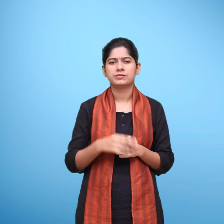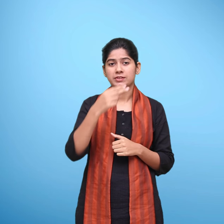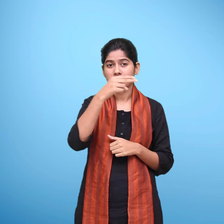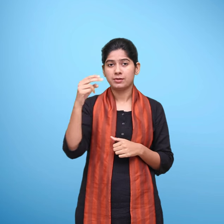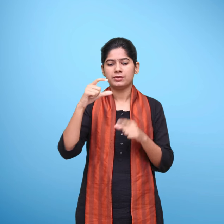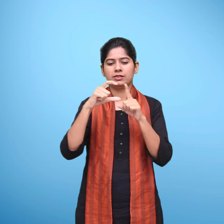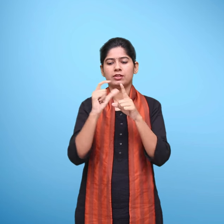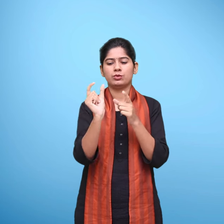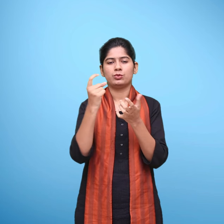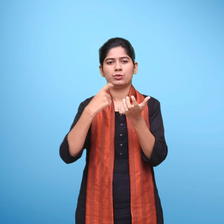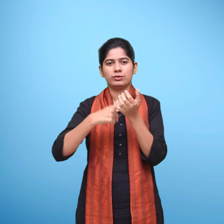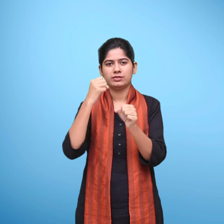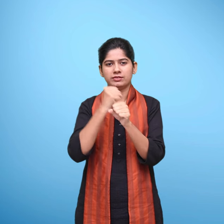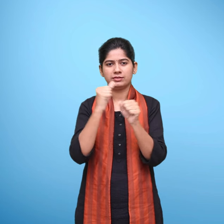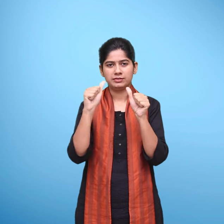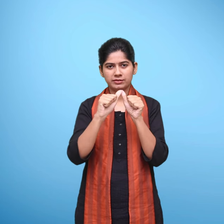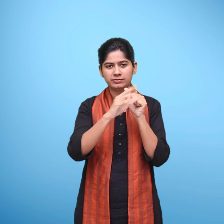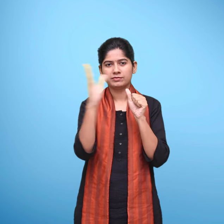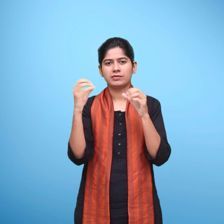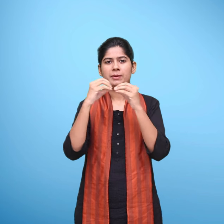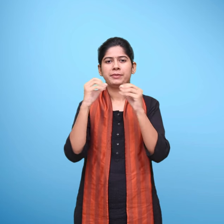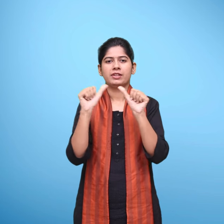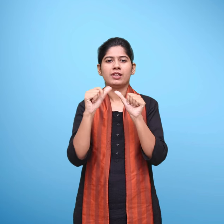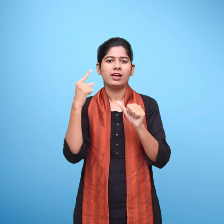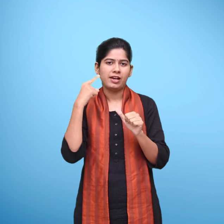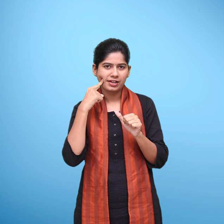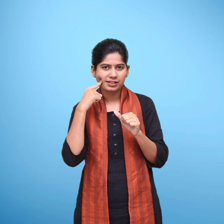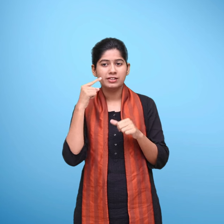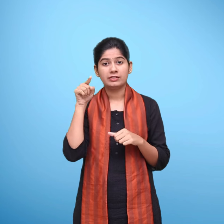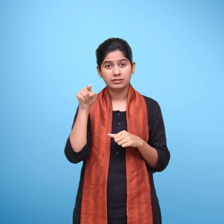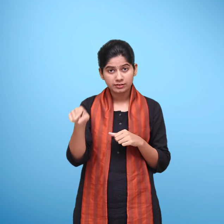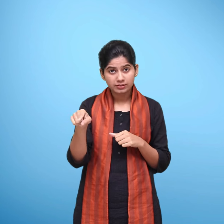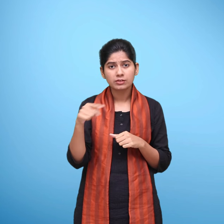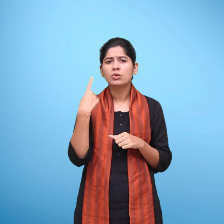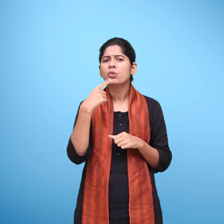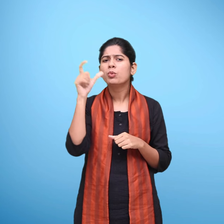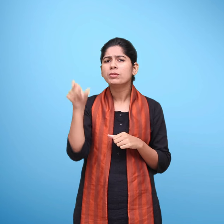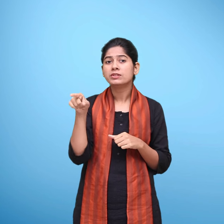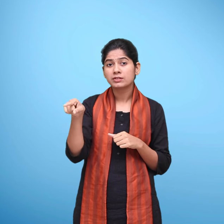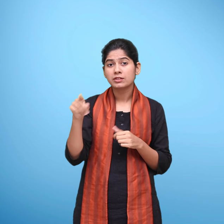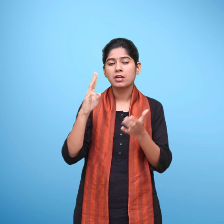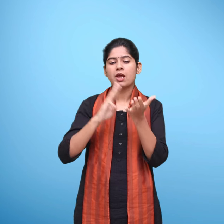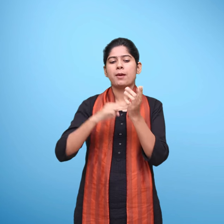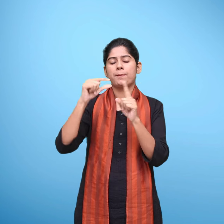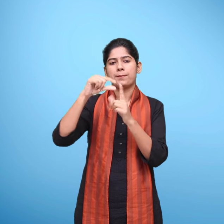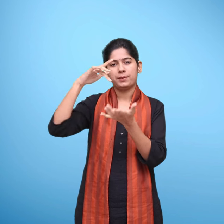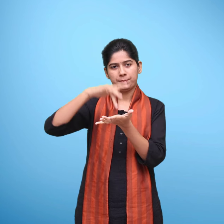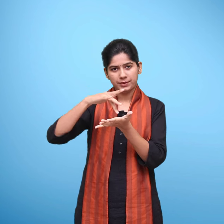पद्मश्री दुर्गाबाई लोक्चित्रकार गोंड शैली मध्यप्रदेश